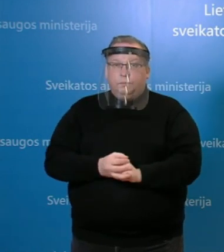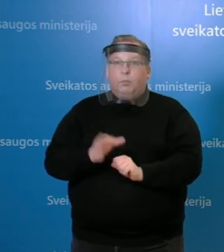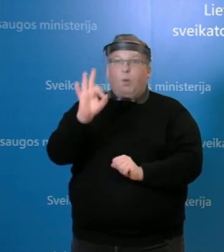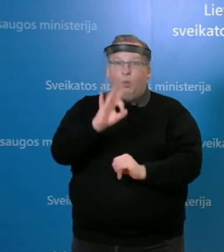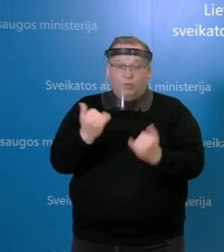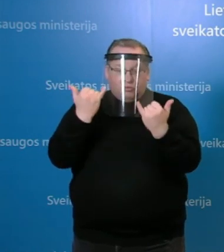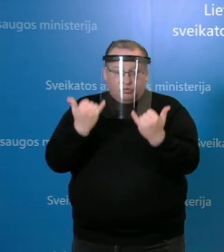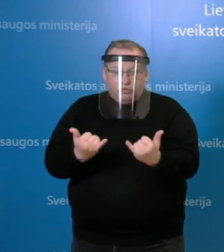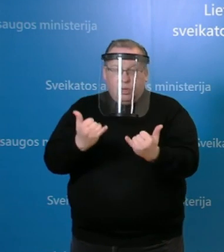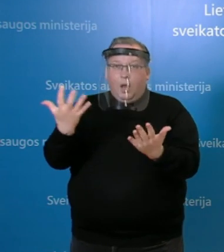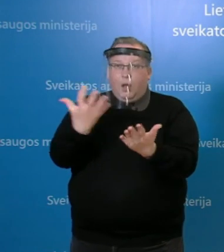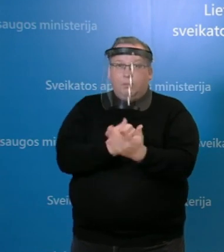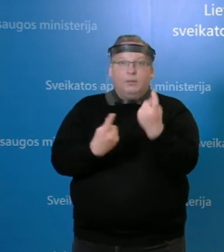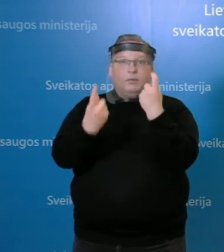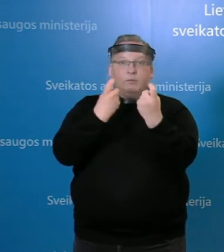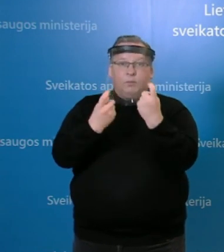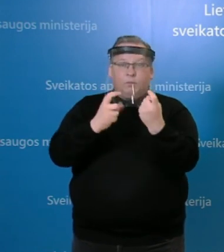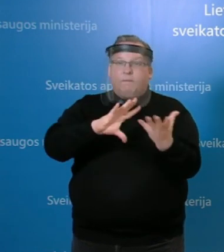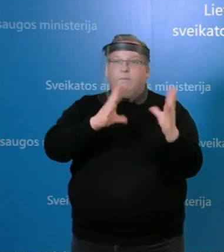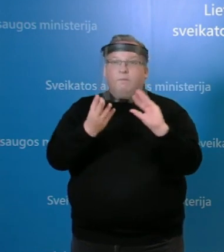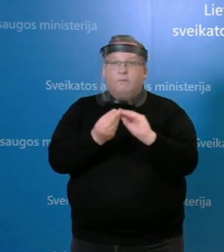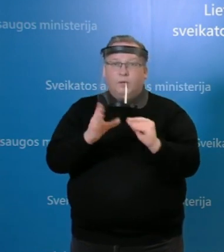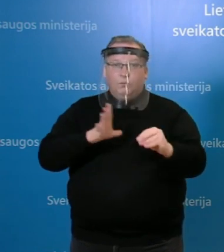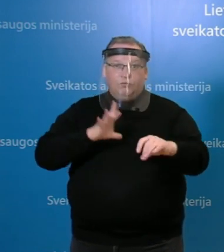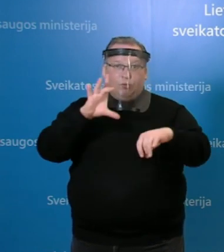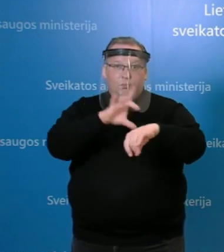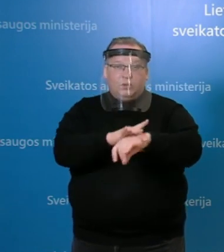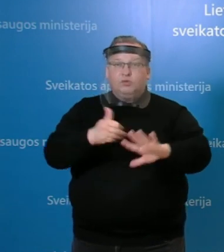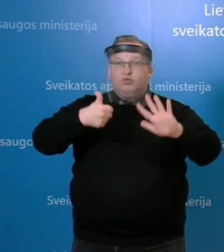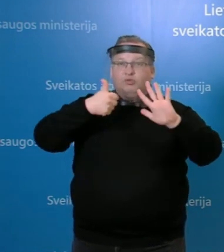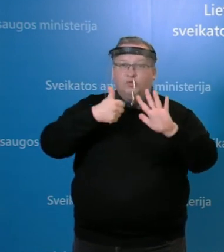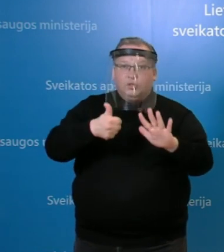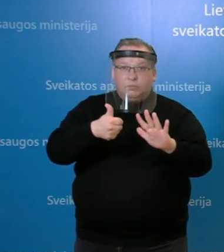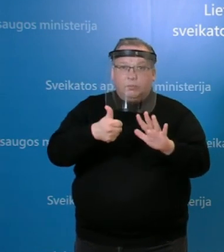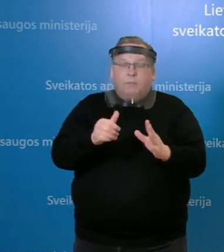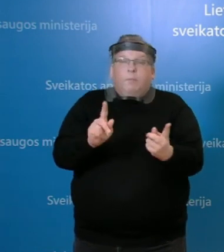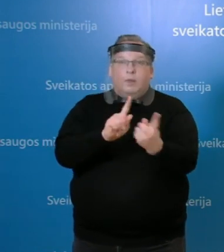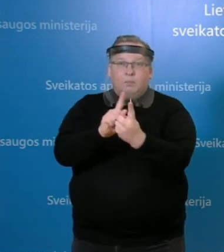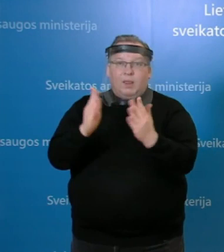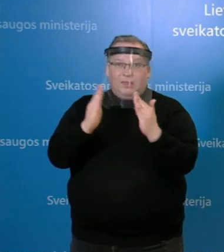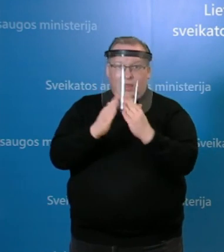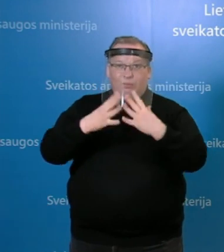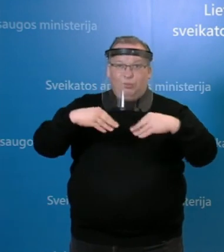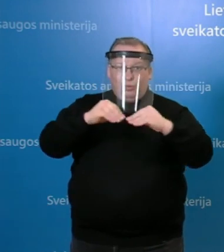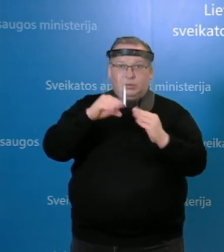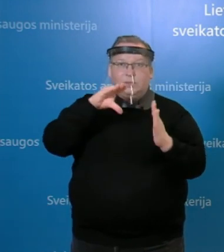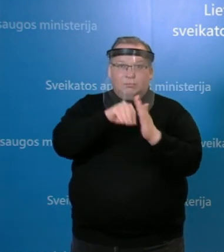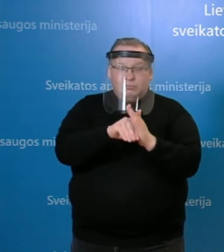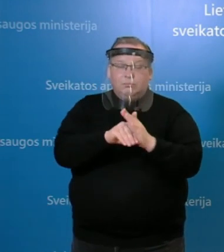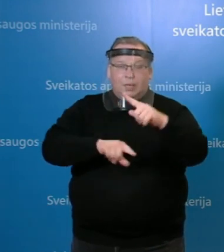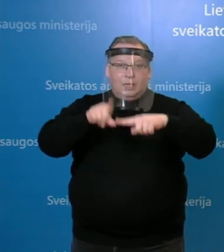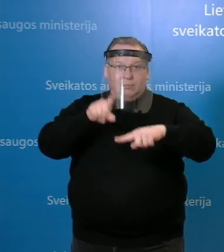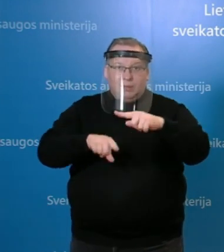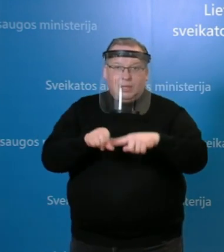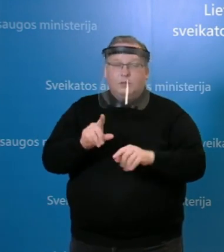apie šiandien gautą atveju iš viso buvo nustatyti šeši artimą sąlytį namų aplinkoje turėjo artimieji,